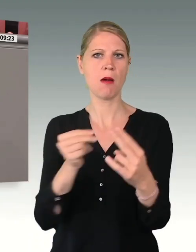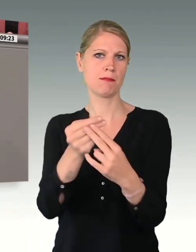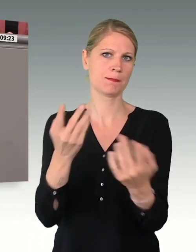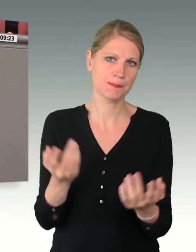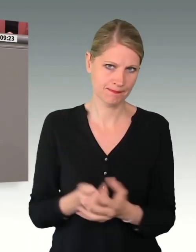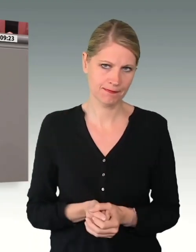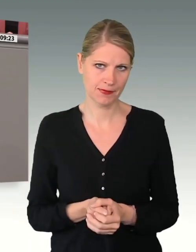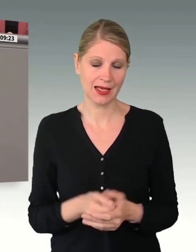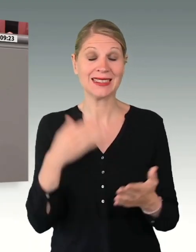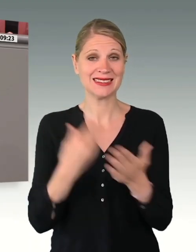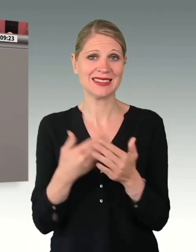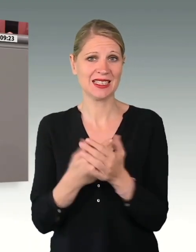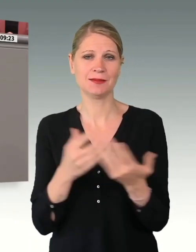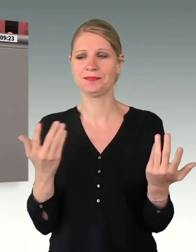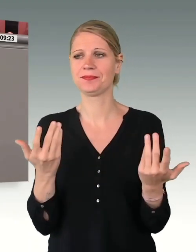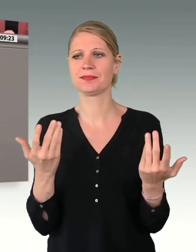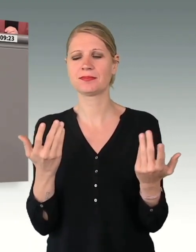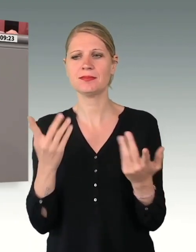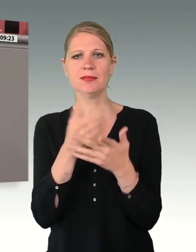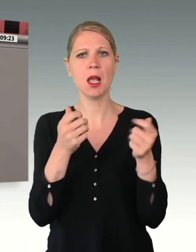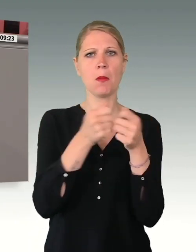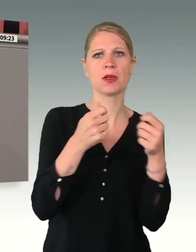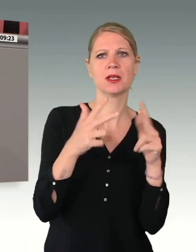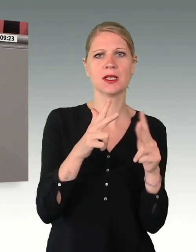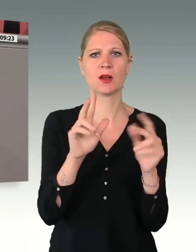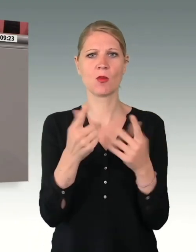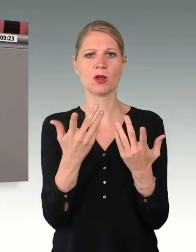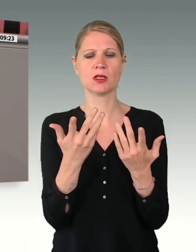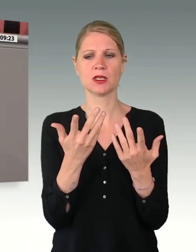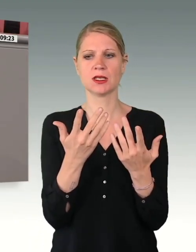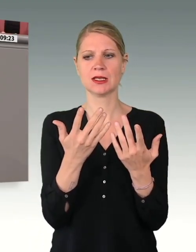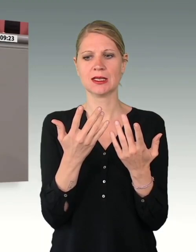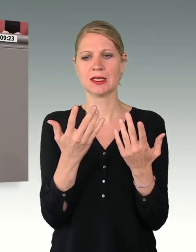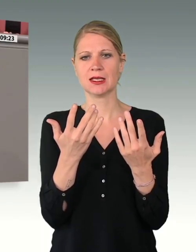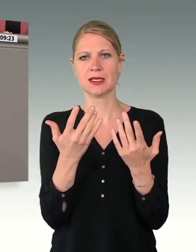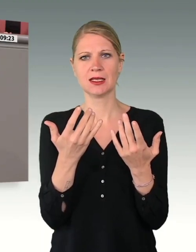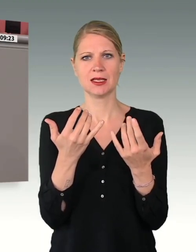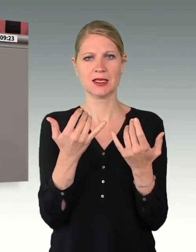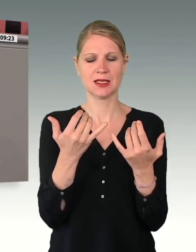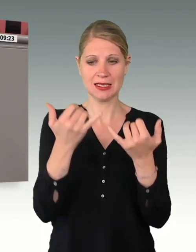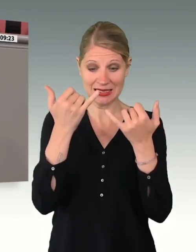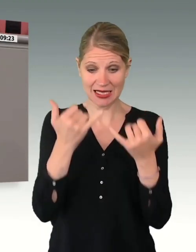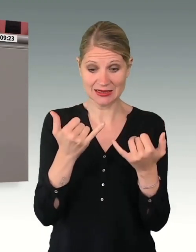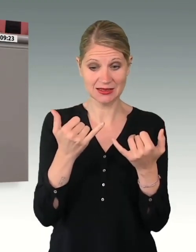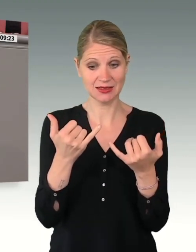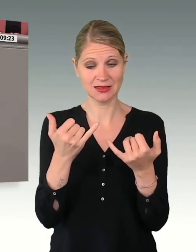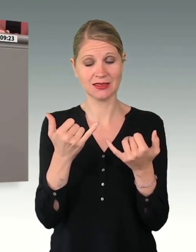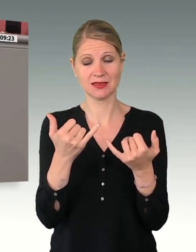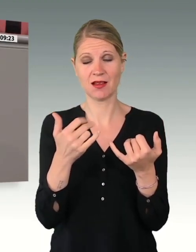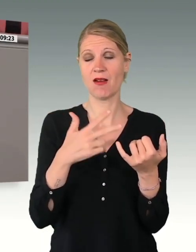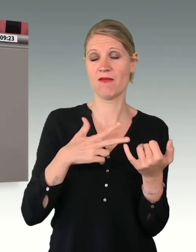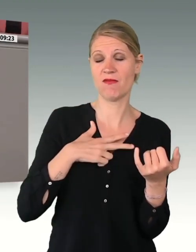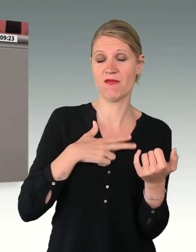ist es unerlässlich, dass die Bundesregierung die angekündigte Zeitenwende durchzieht und konsequent umsetzt.